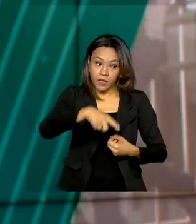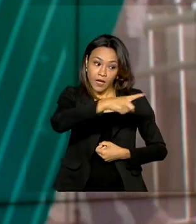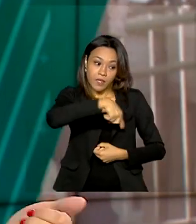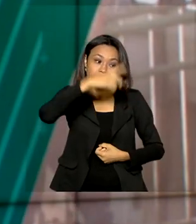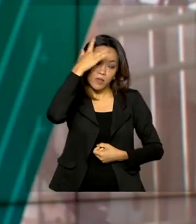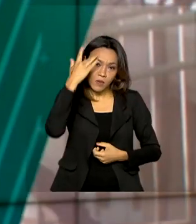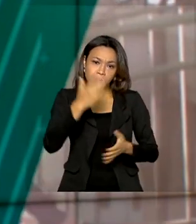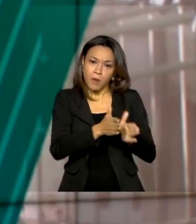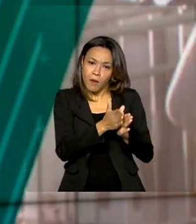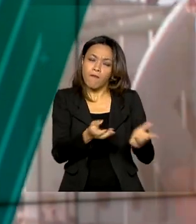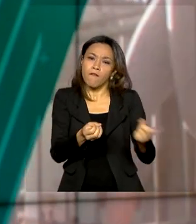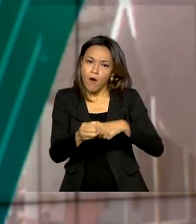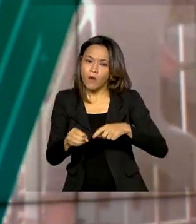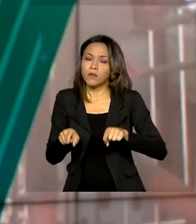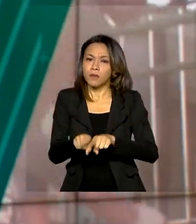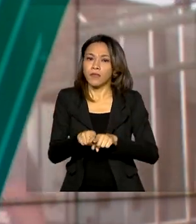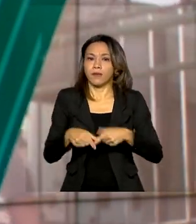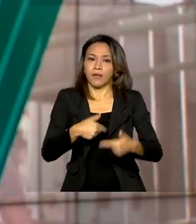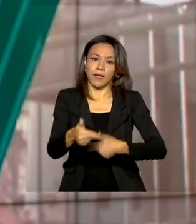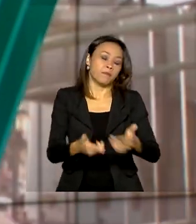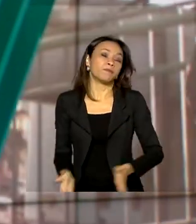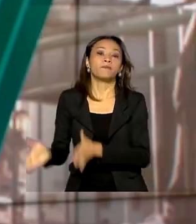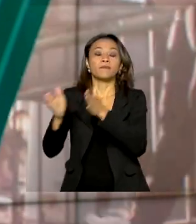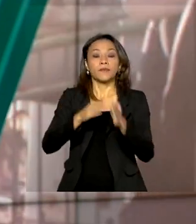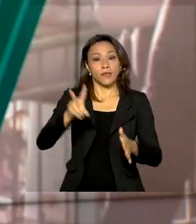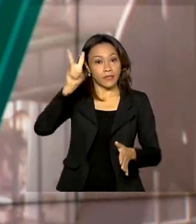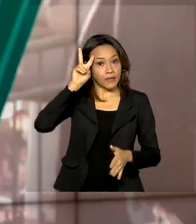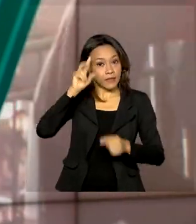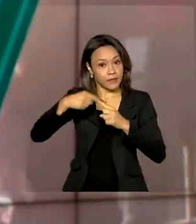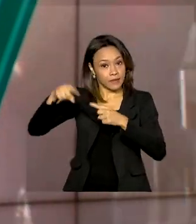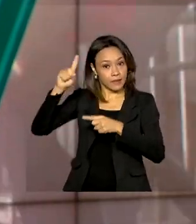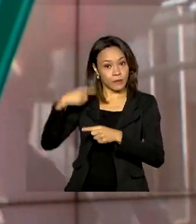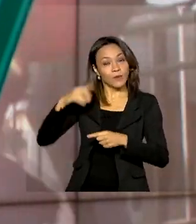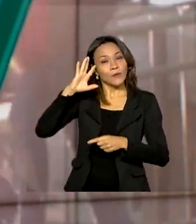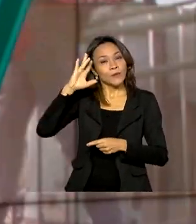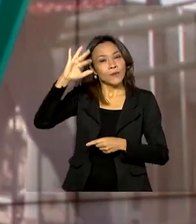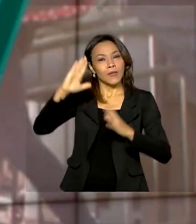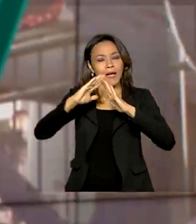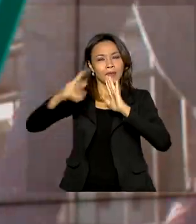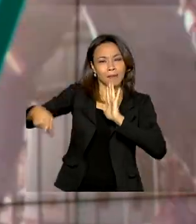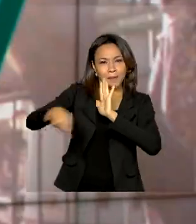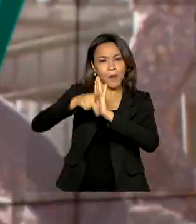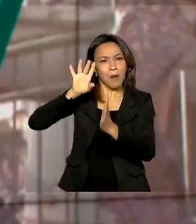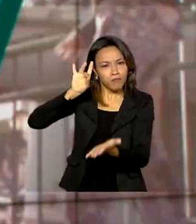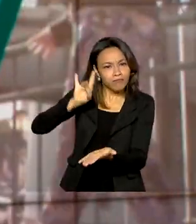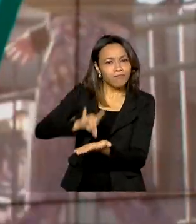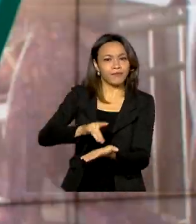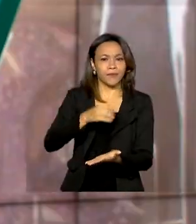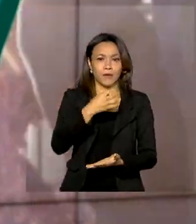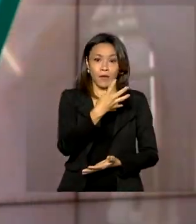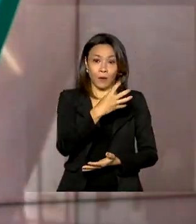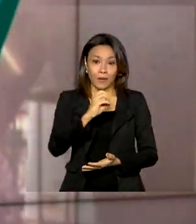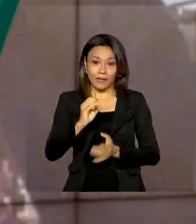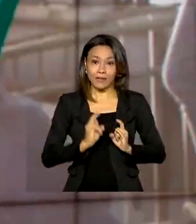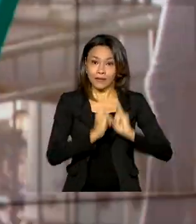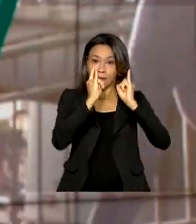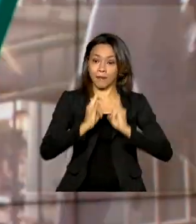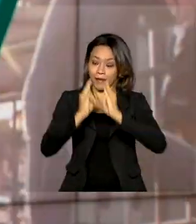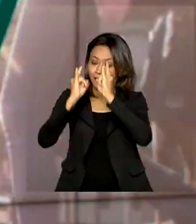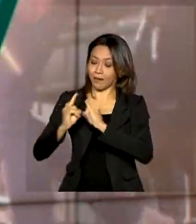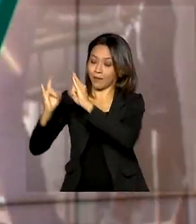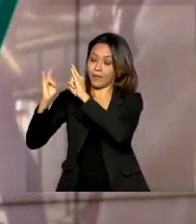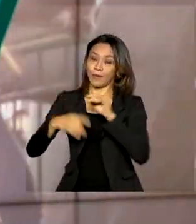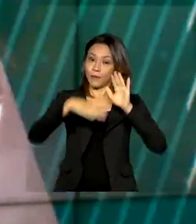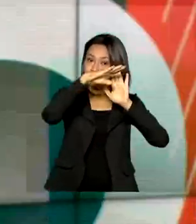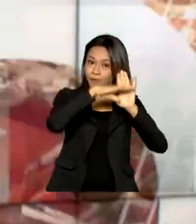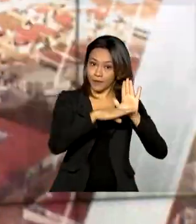Nesta segunda-feira, o sonho da casa própria virou realidade com a entrega de mais de 400 apartamentos pelo programa Casa Verde